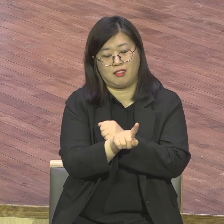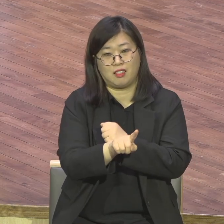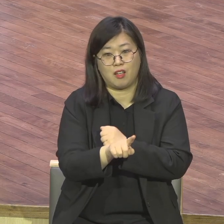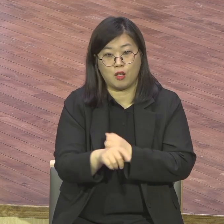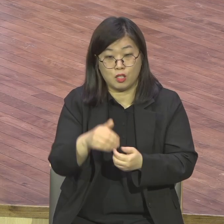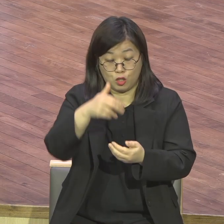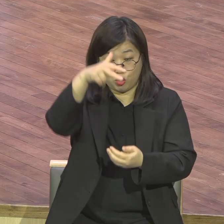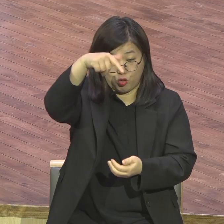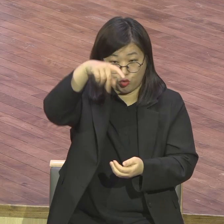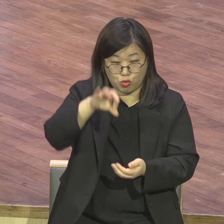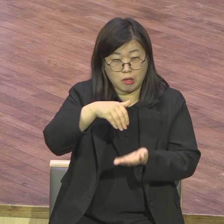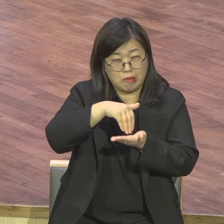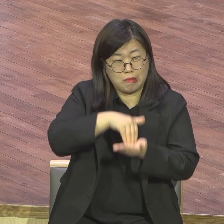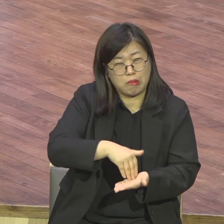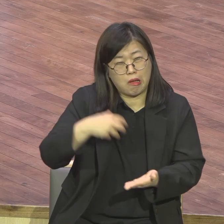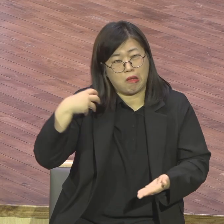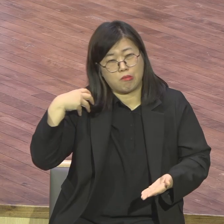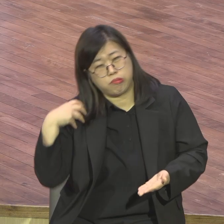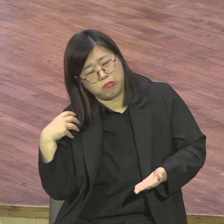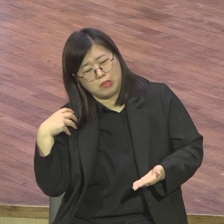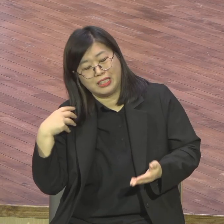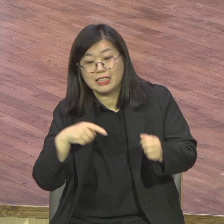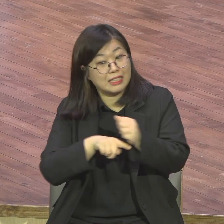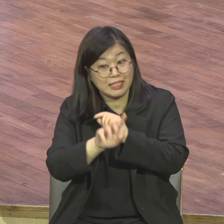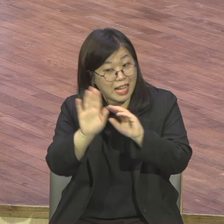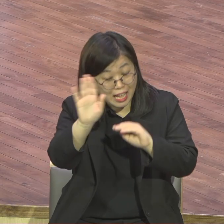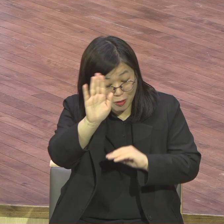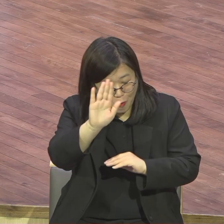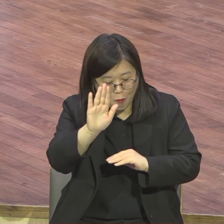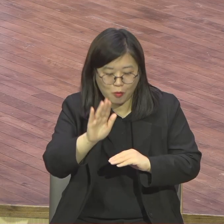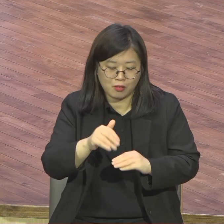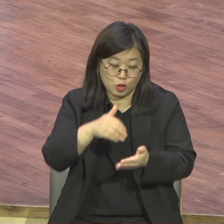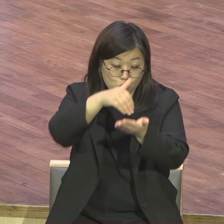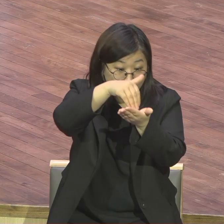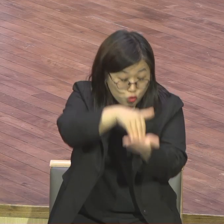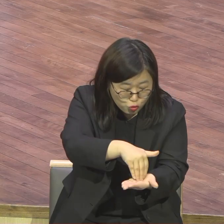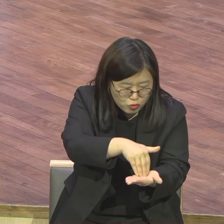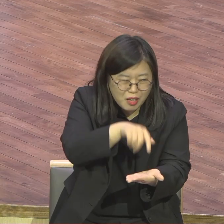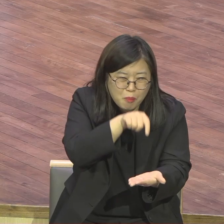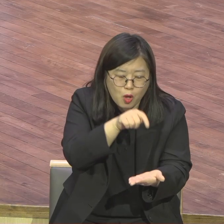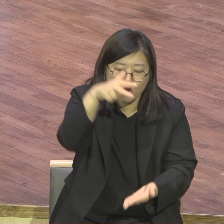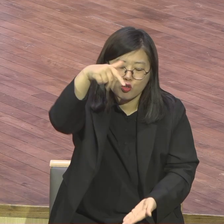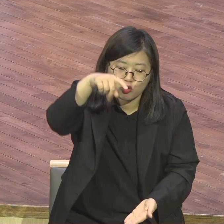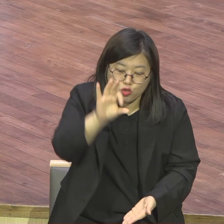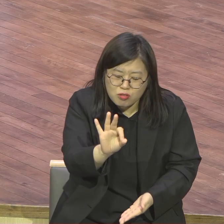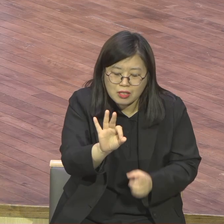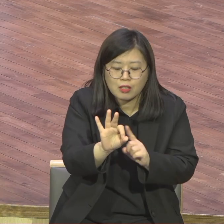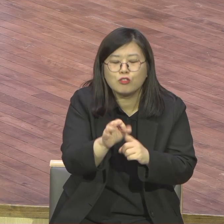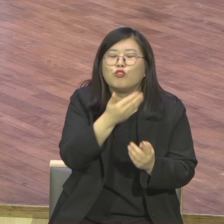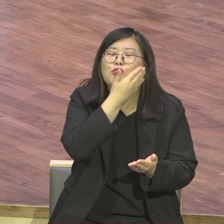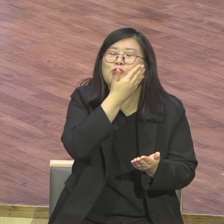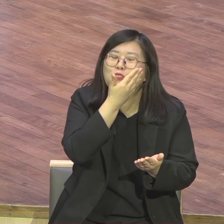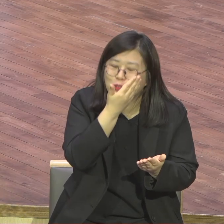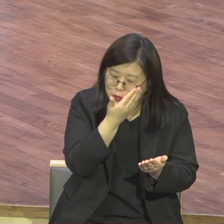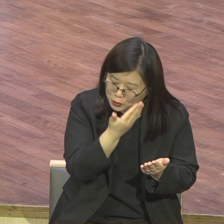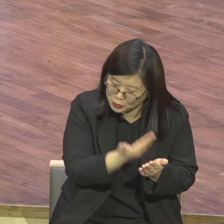무겁다 말은. 좀 책임이 있잖아요. 책임이 있고 정말 가치 있는 그런 직분이다. 그렇게